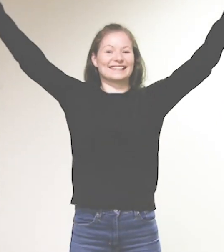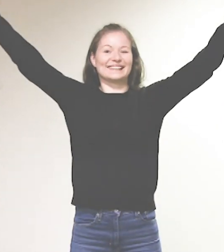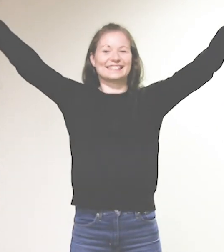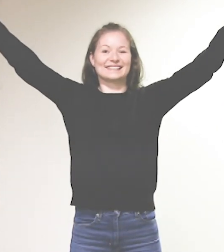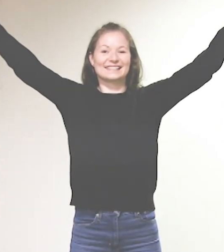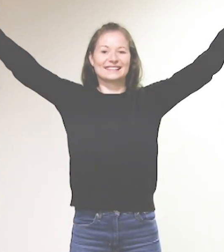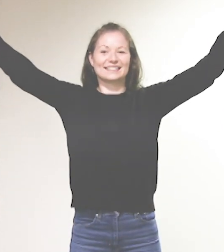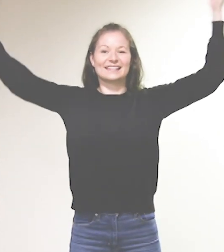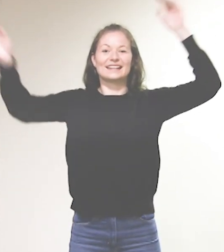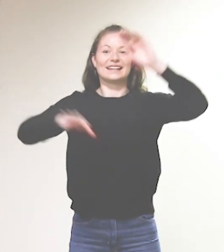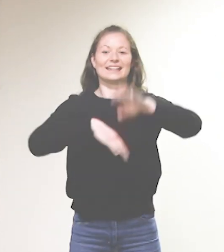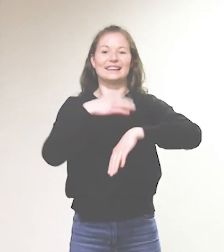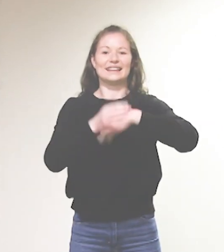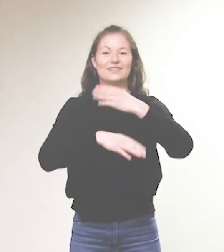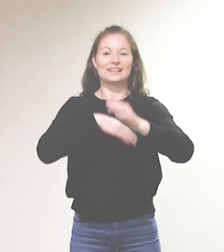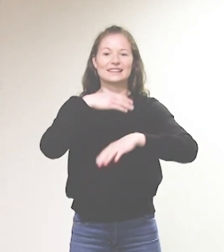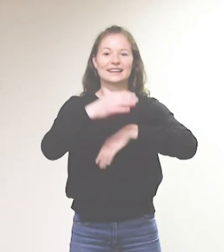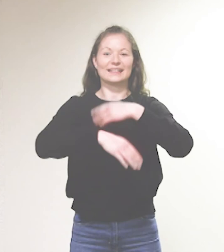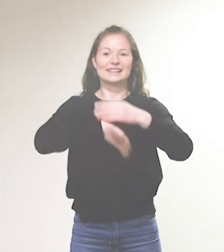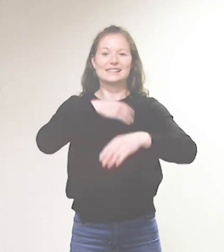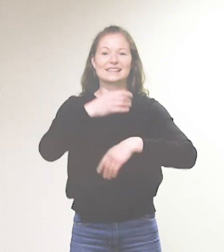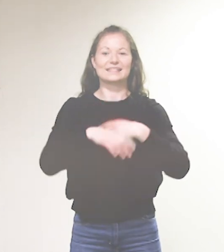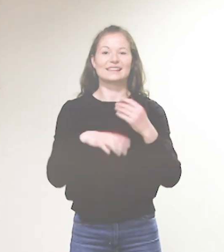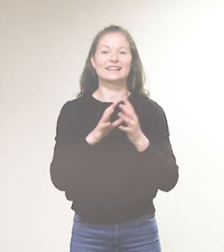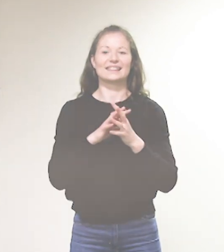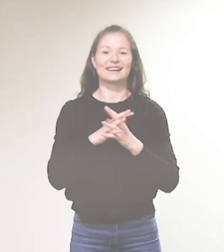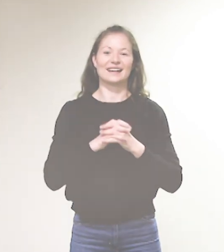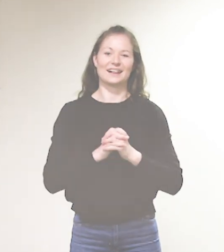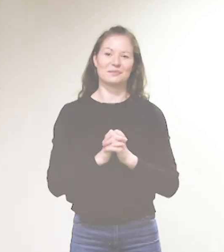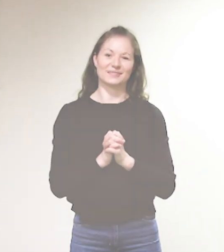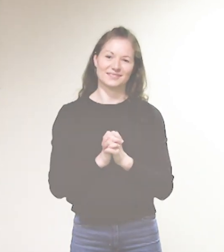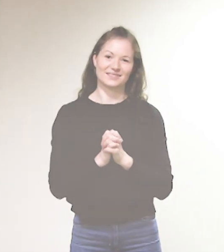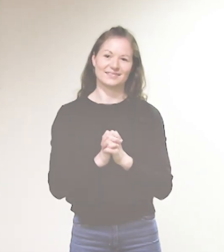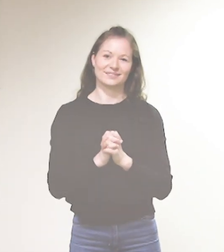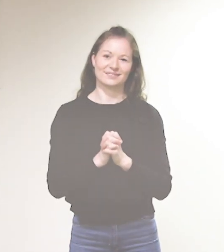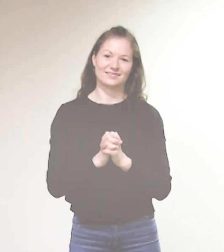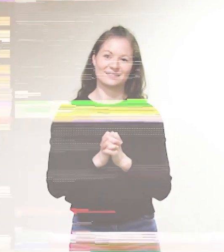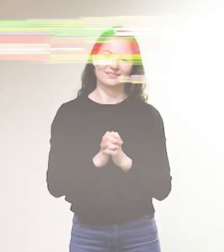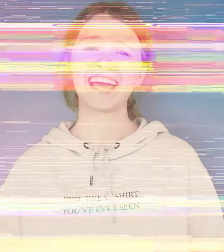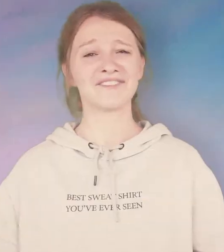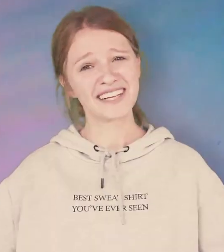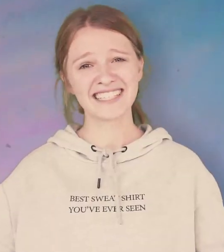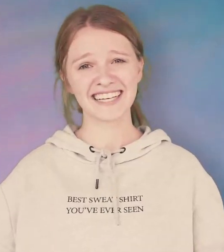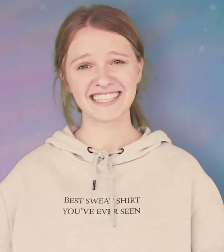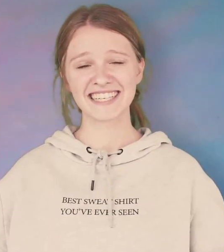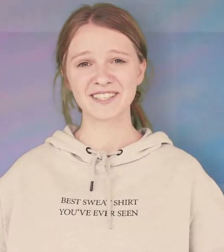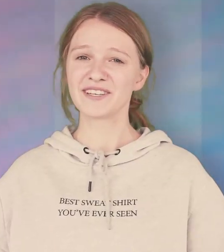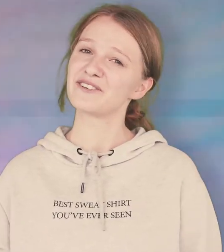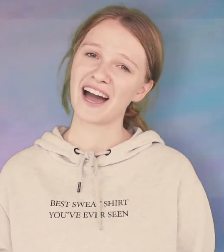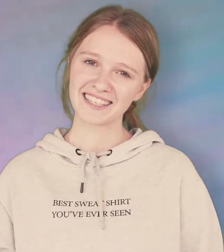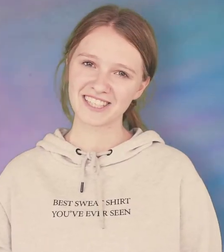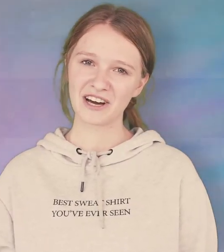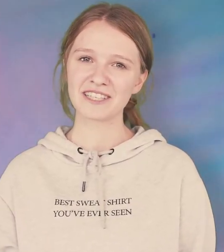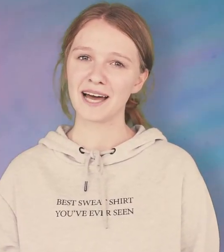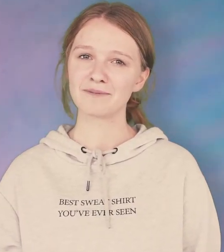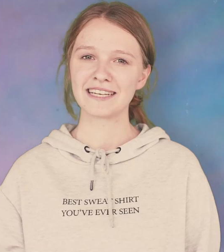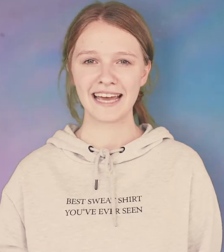in Ewigkeit. Amen. Hey, vielen Dank, dass ihr das Video angeschaut habt. In der